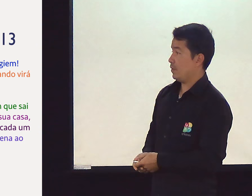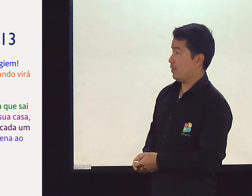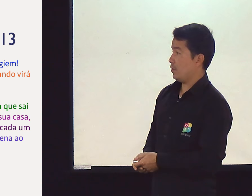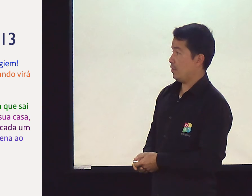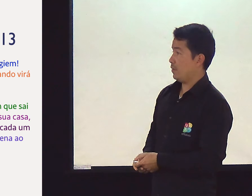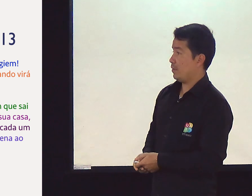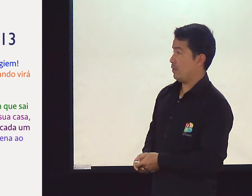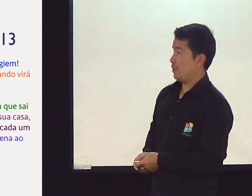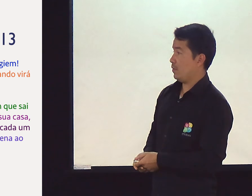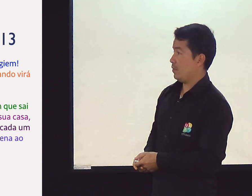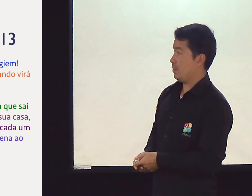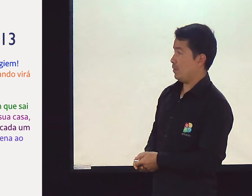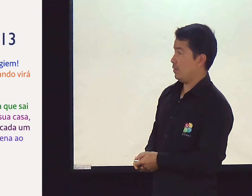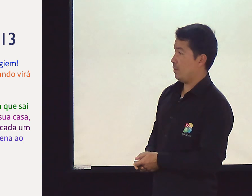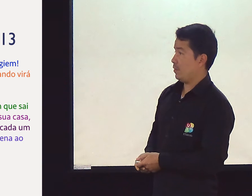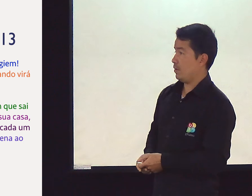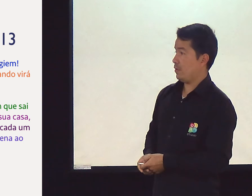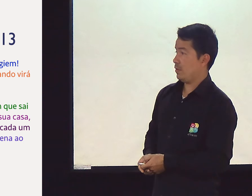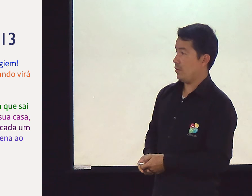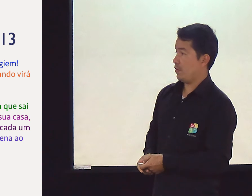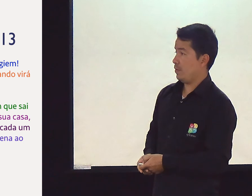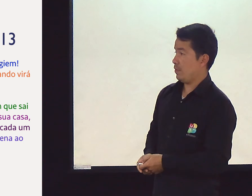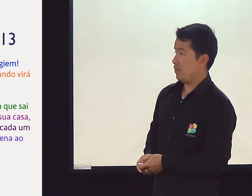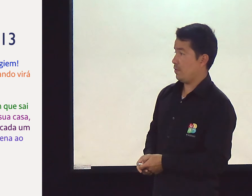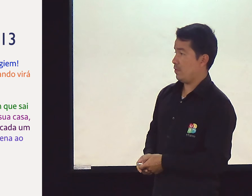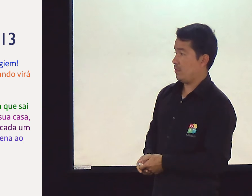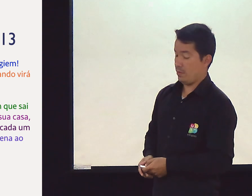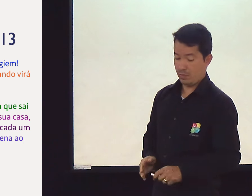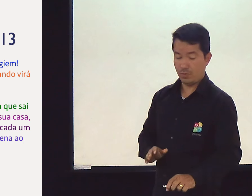Encarrega de tarefas. Cada um dos seus servos.